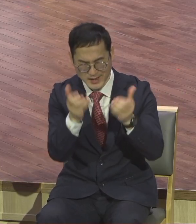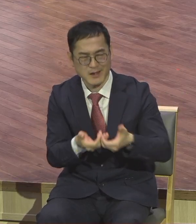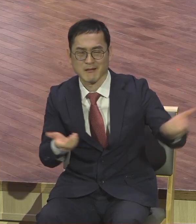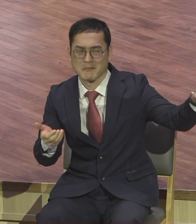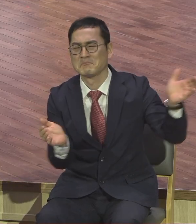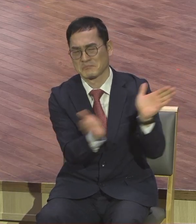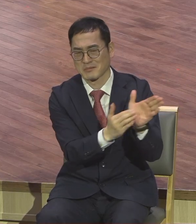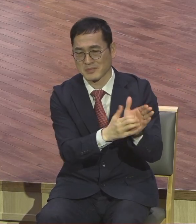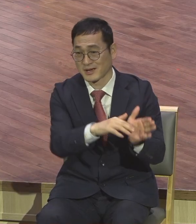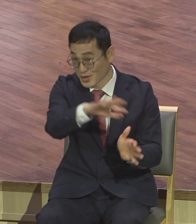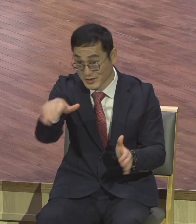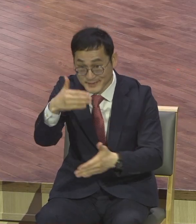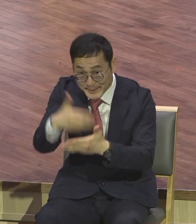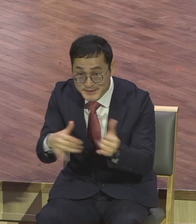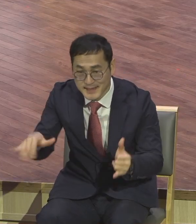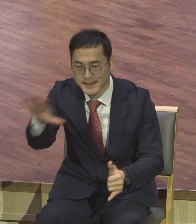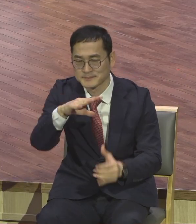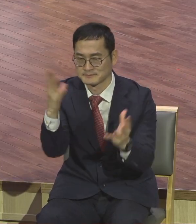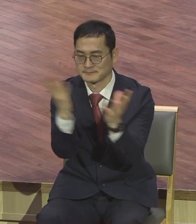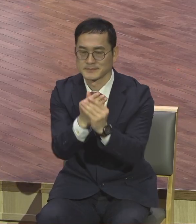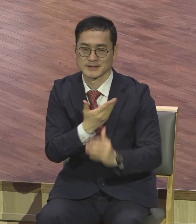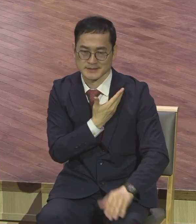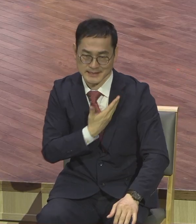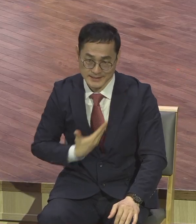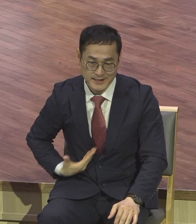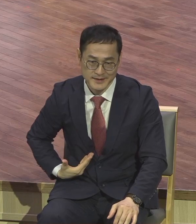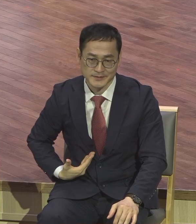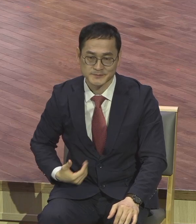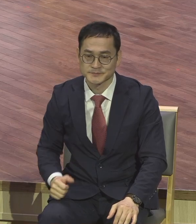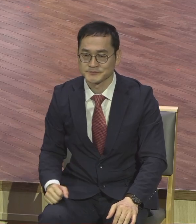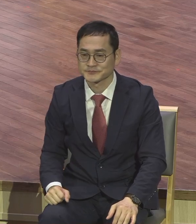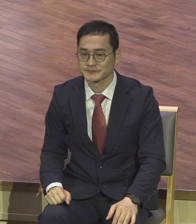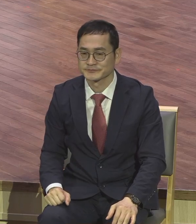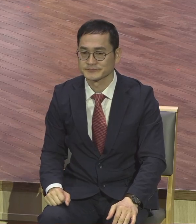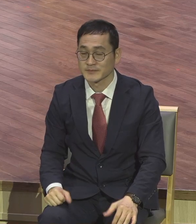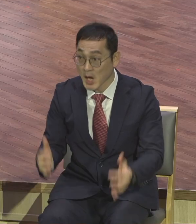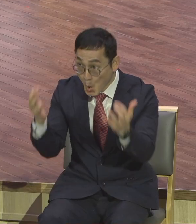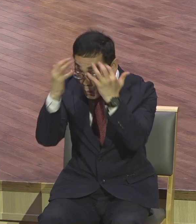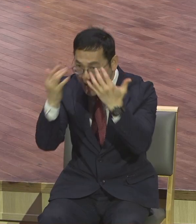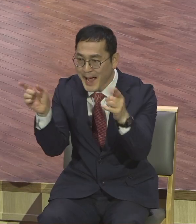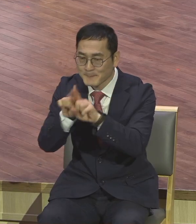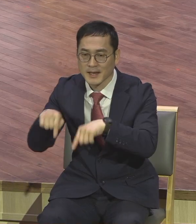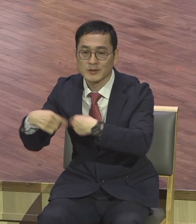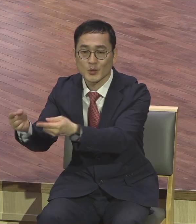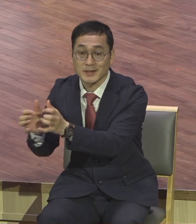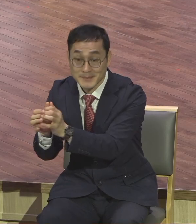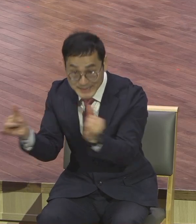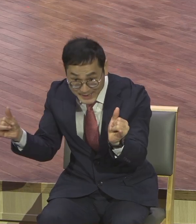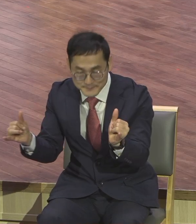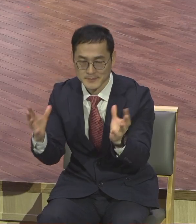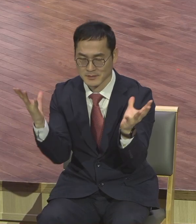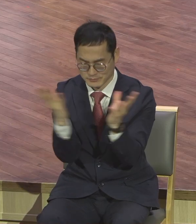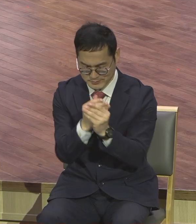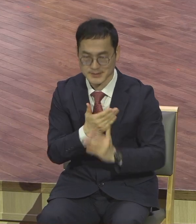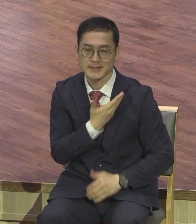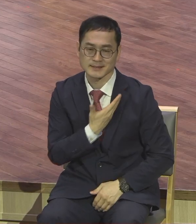예수 그리스도의 절대 제자는 바로 고난의 현장에까지도 같이 가는 겁니다. 고난의